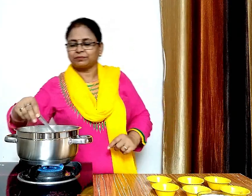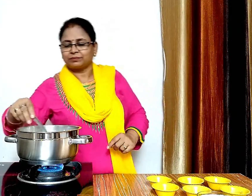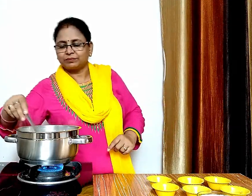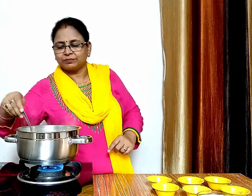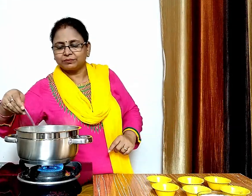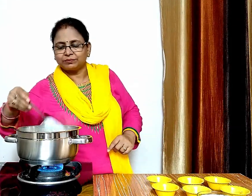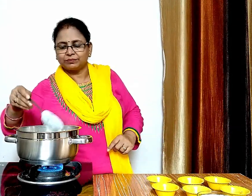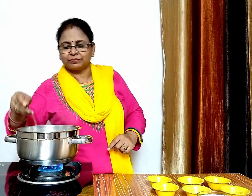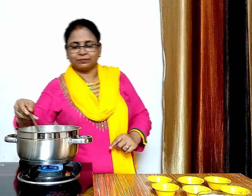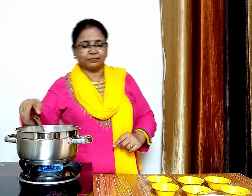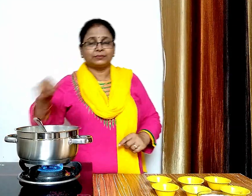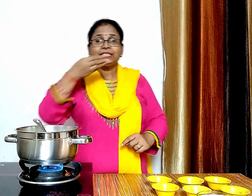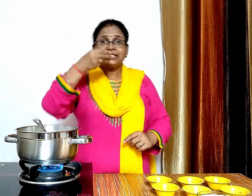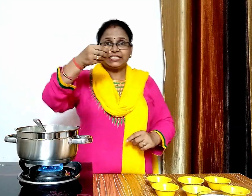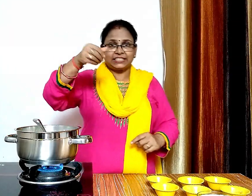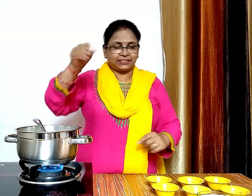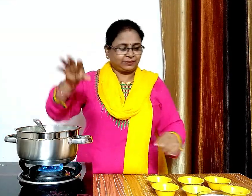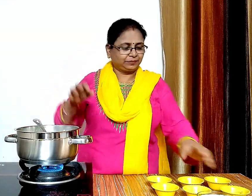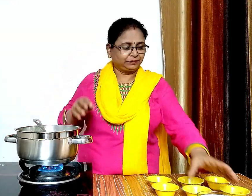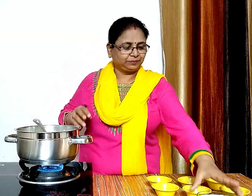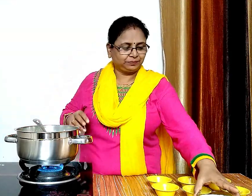अब इसमें तीन चुथाई कप चीनी डालेंगे